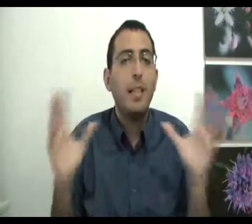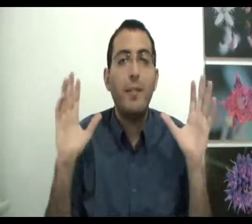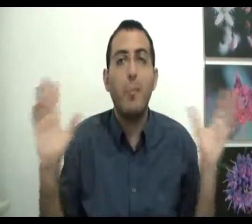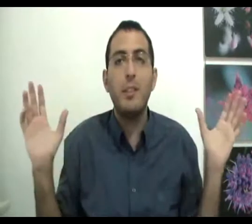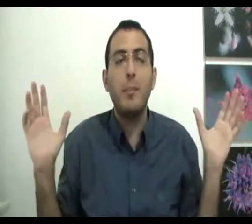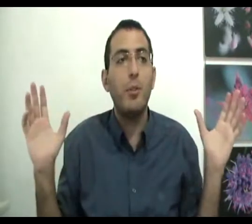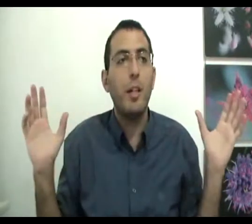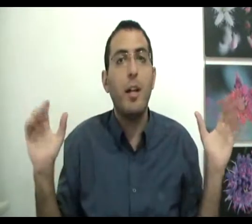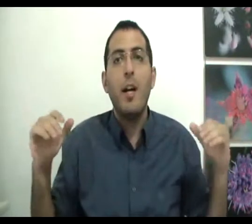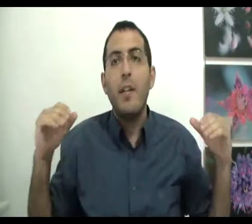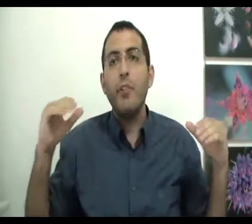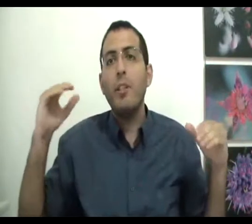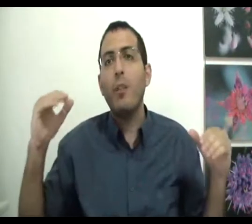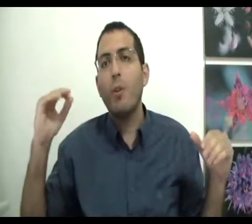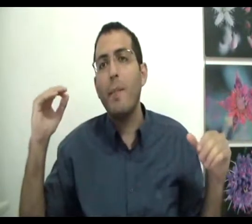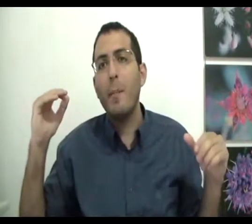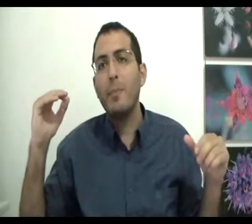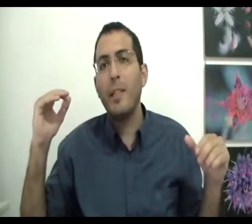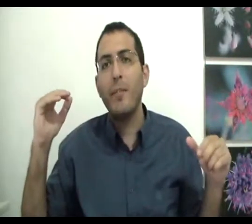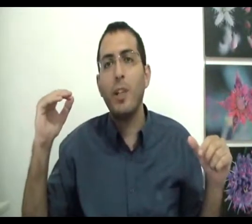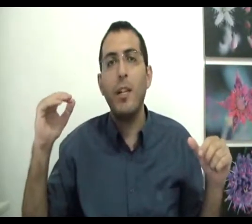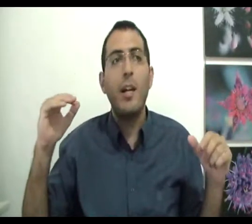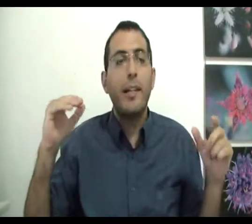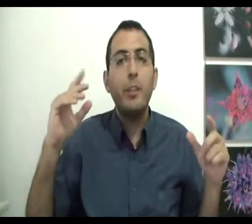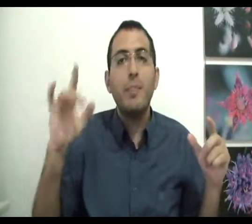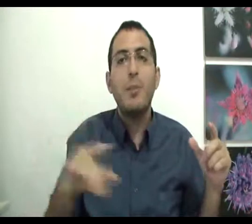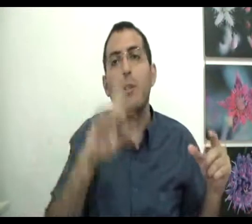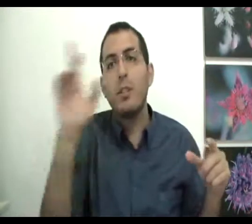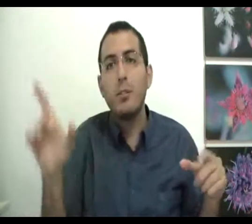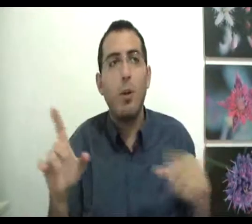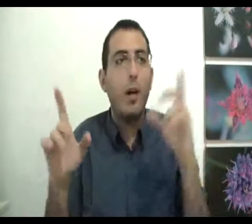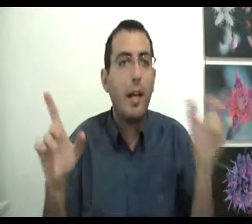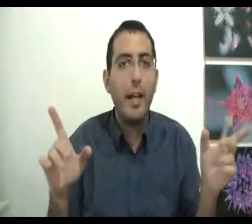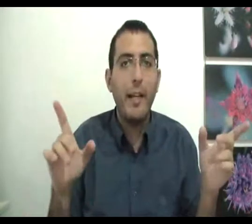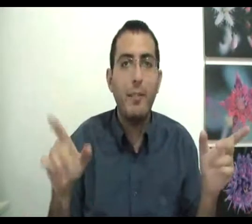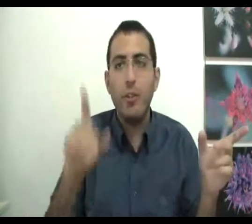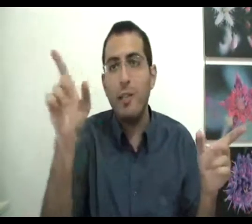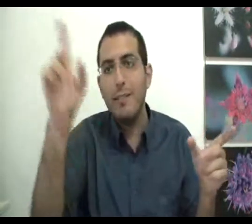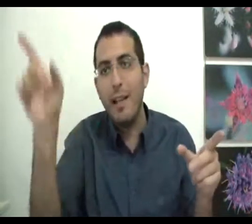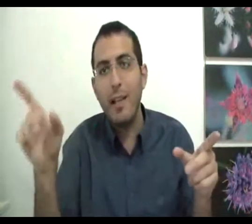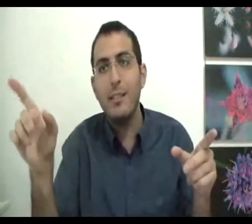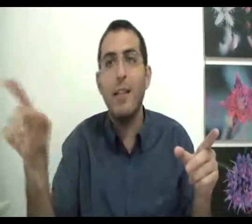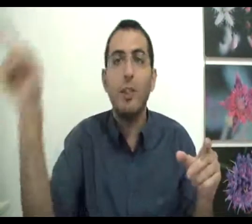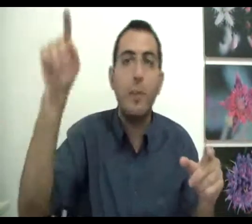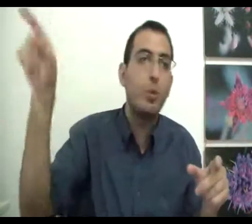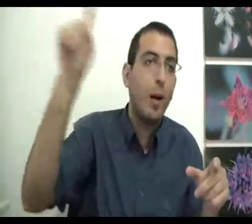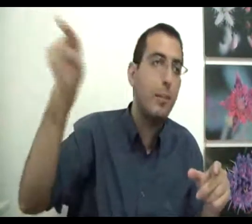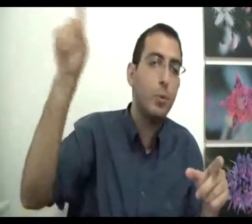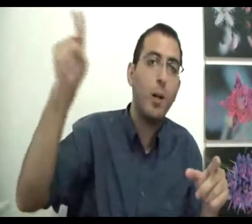זה הדבר הבסיסי ביותר. לפני שאנחנו הולכים לפרספקטיבה של יש מציאות כזו או אחרת ויש תה תהליך כזה והשם מזורחת בצורה